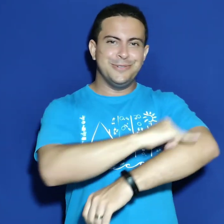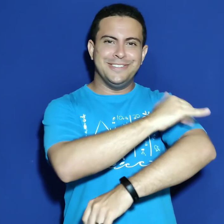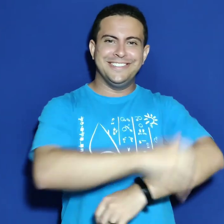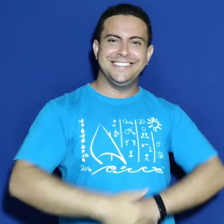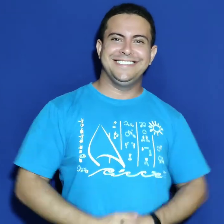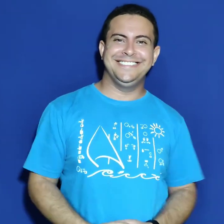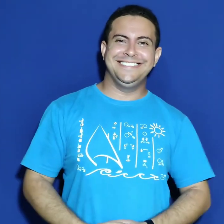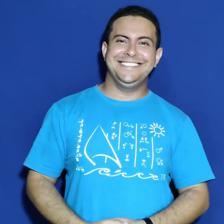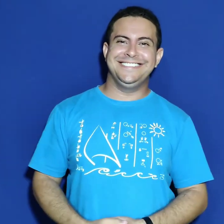gordos. dia 11 de setembro. Obrigado.